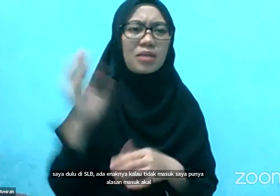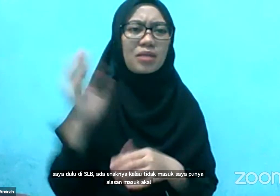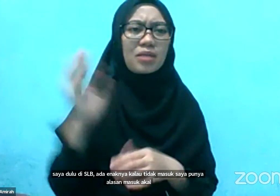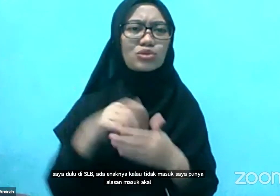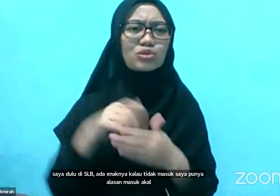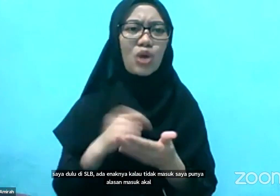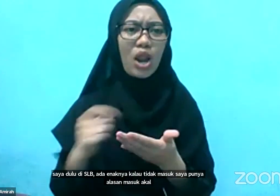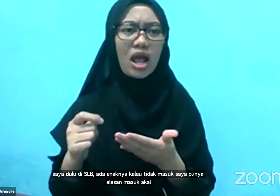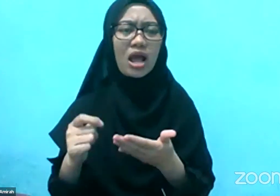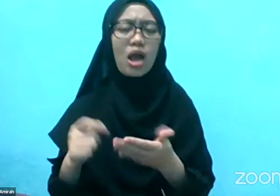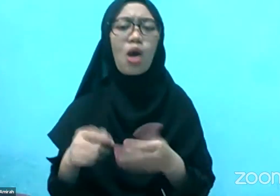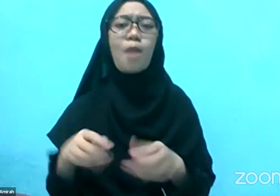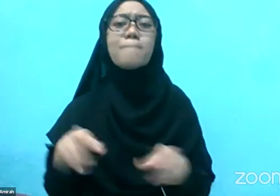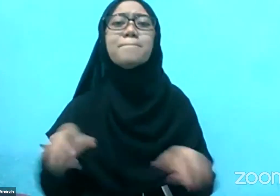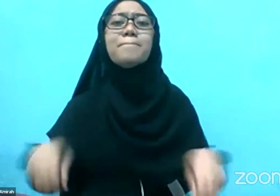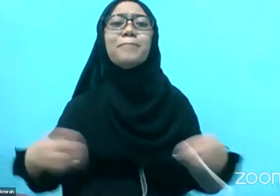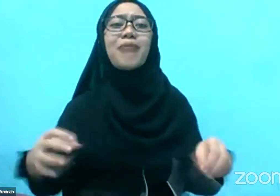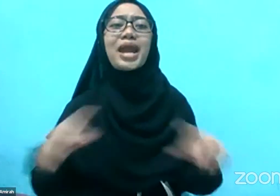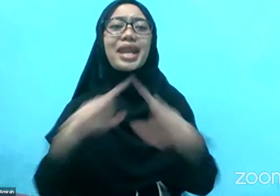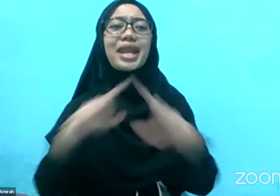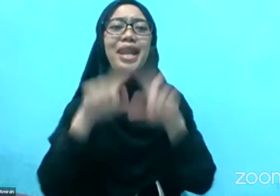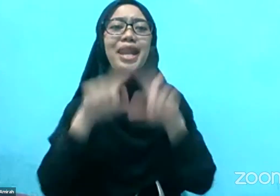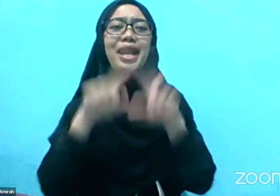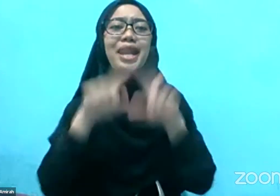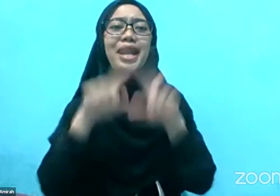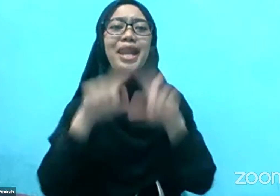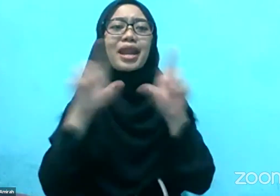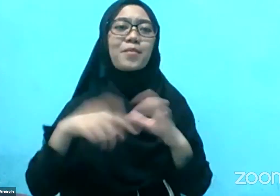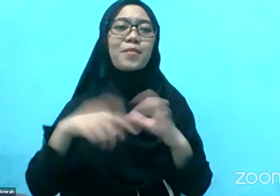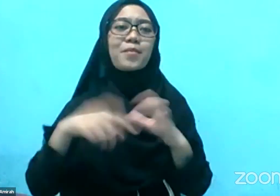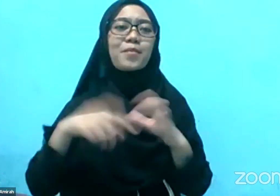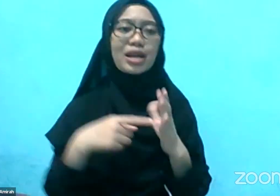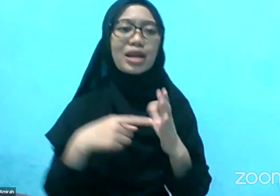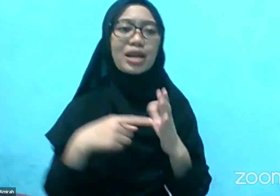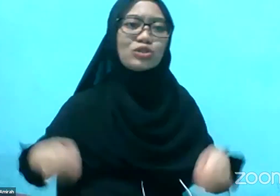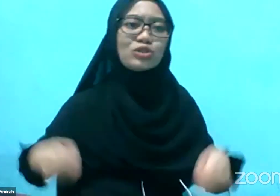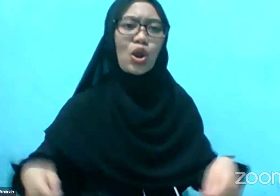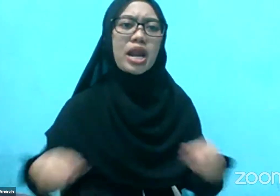Terus guru saya nanya lagi Kemarinnya lagi gak masuk Kenapa?